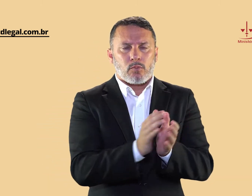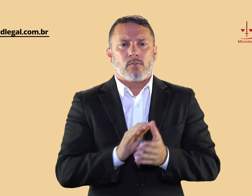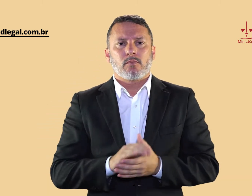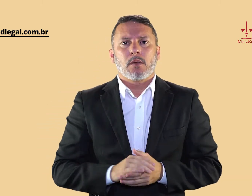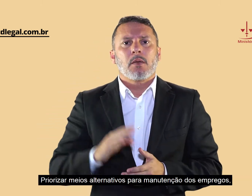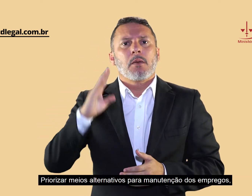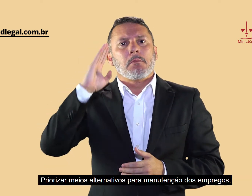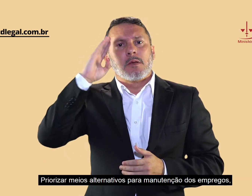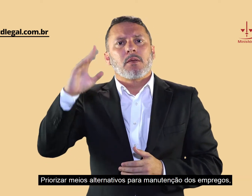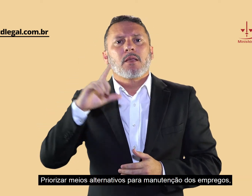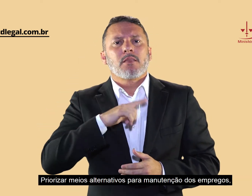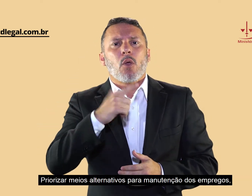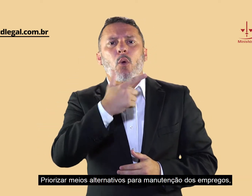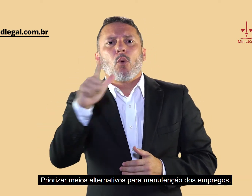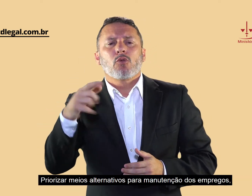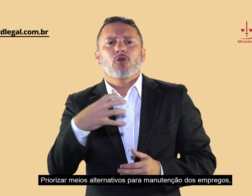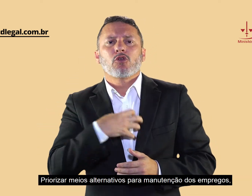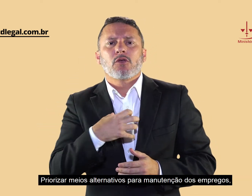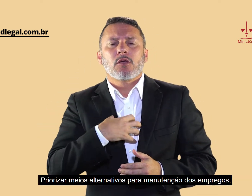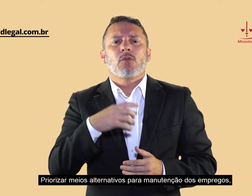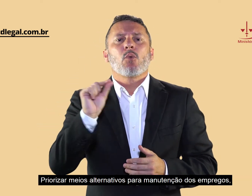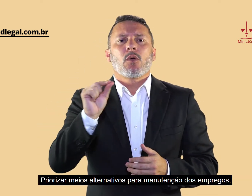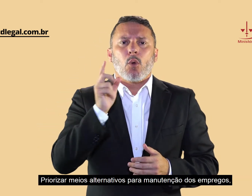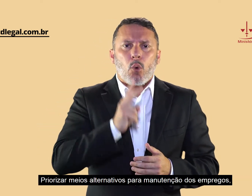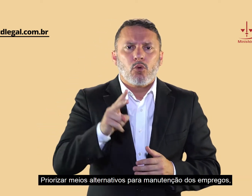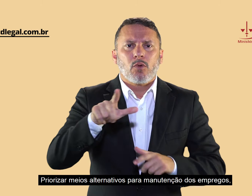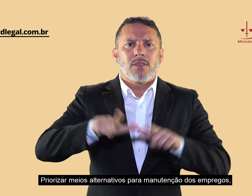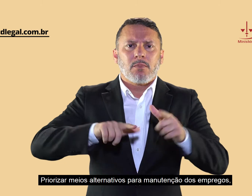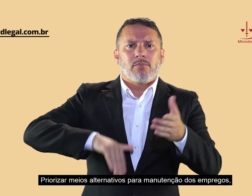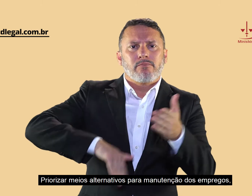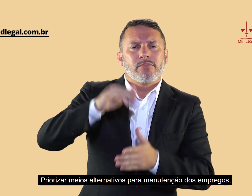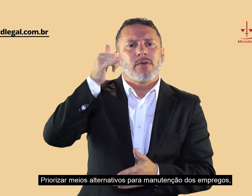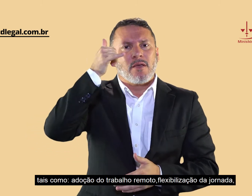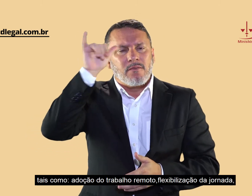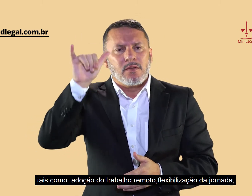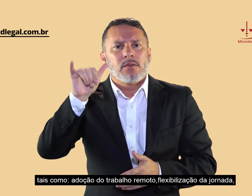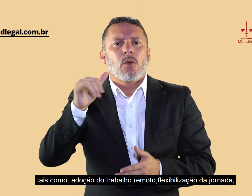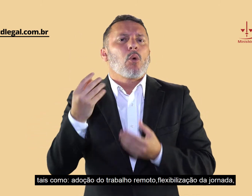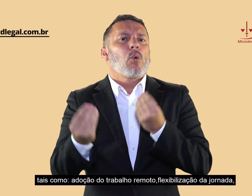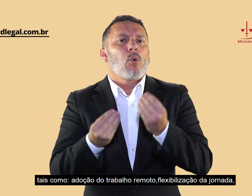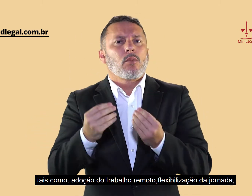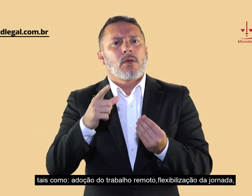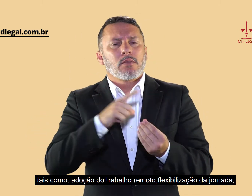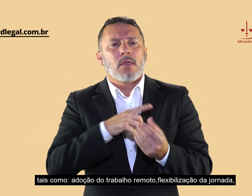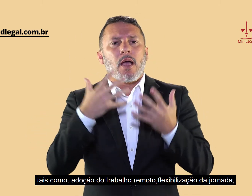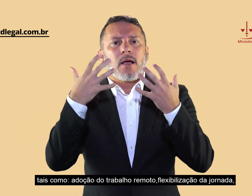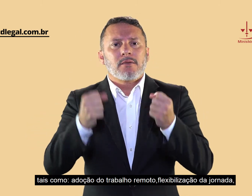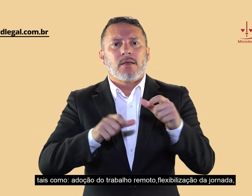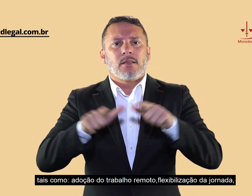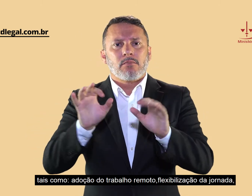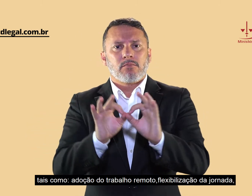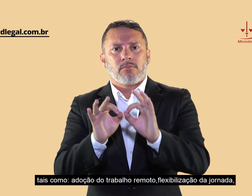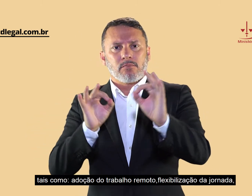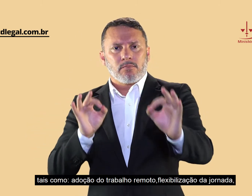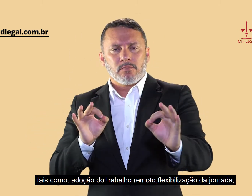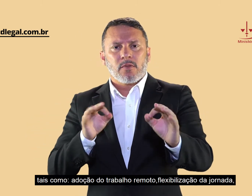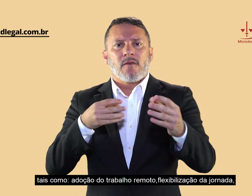Priorizar meios alternativos para manutenção dos empregos, tais como adoção do trabalho remoto, flexibilização da